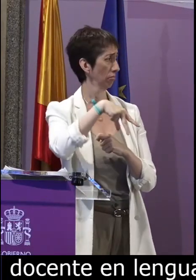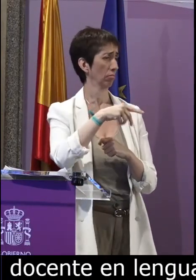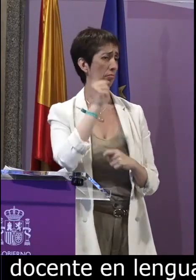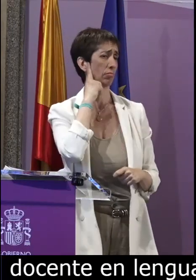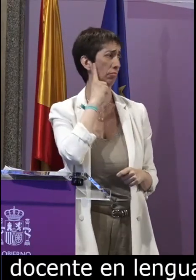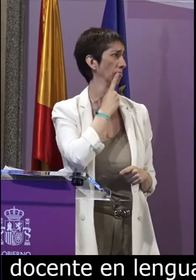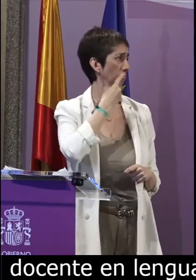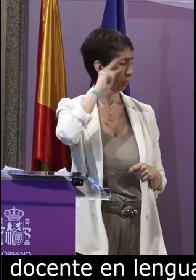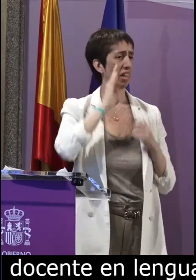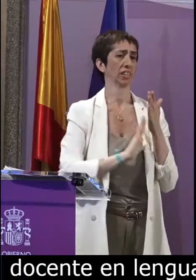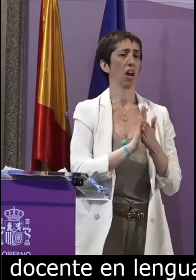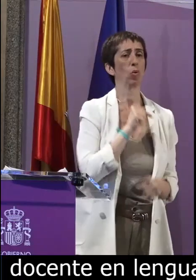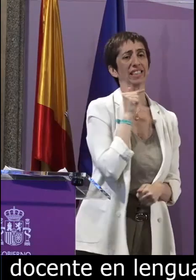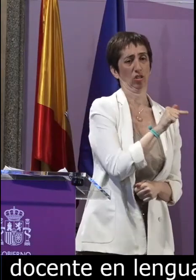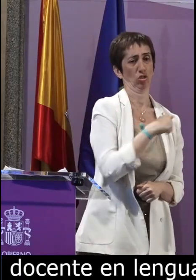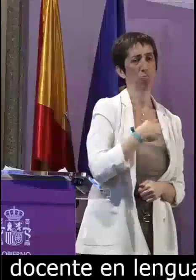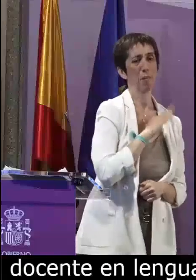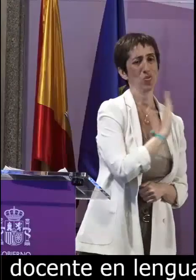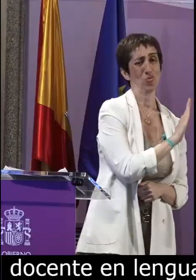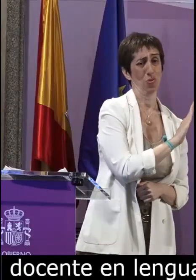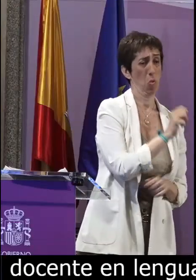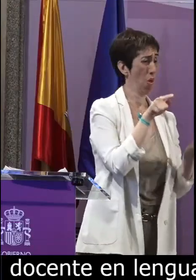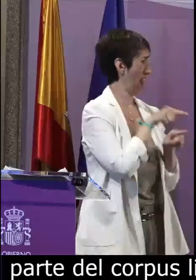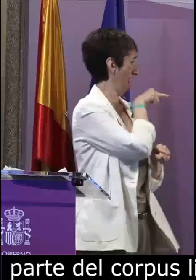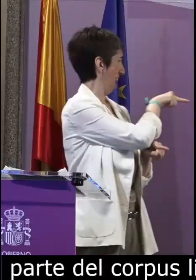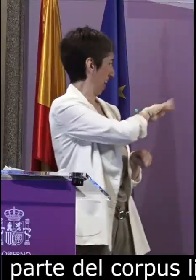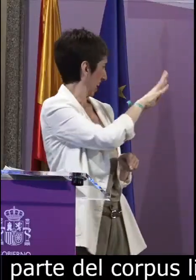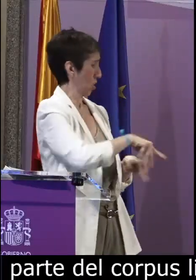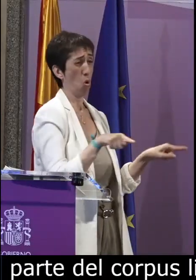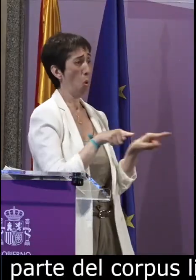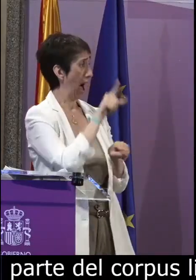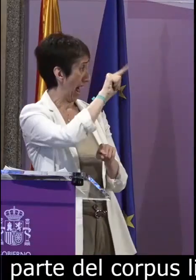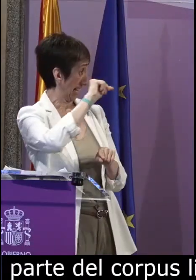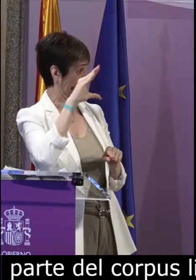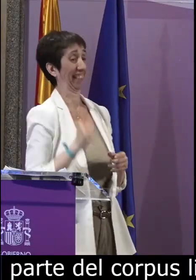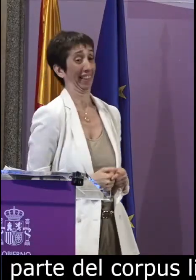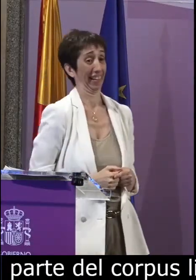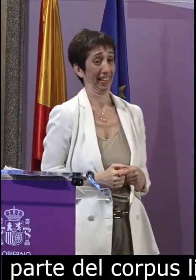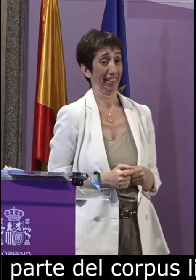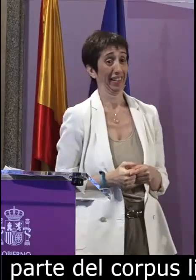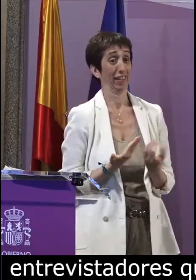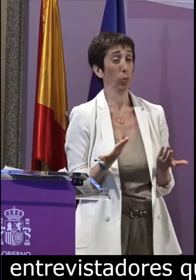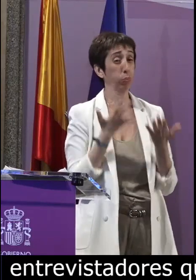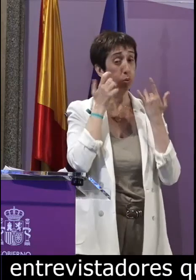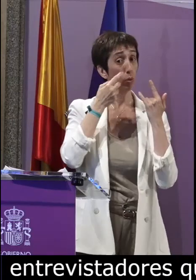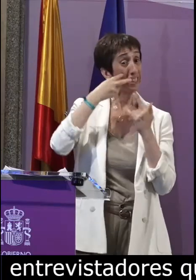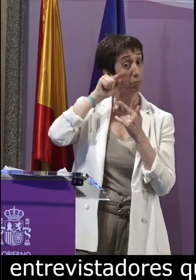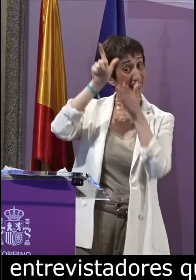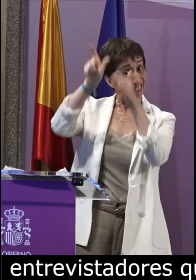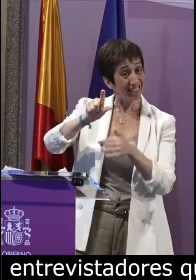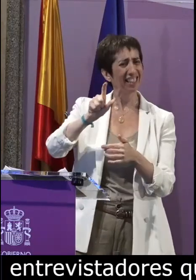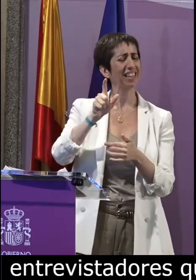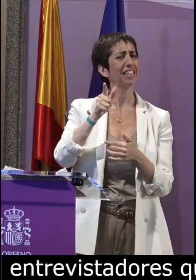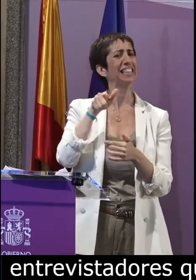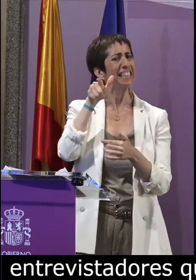han sido los entrevistadores que comentaban de los informantes signantes que se ha utilizado también en Cataluña no solo para la lengua de signos